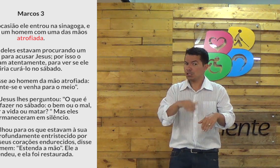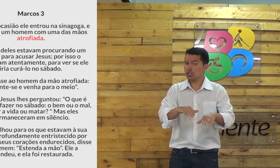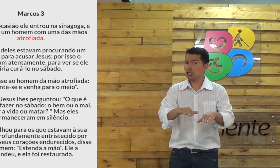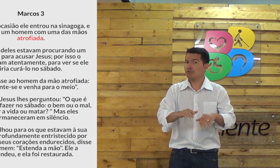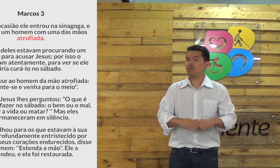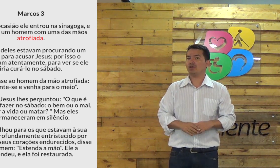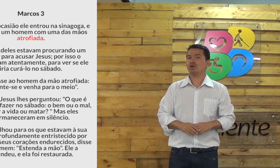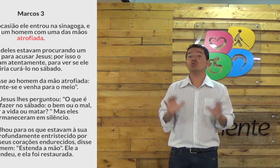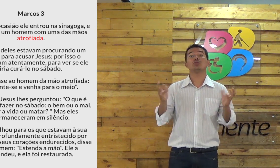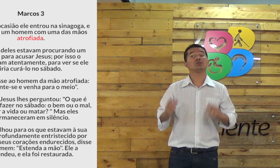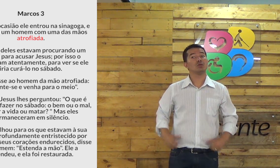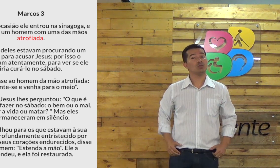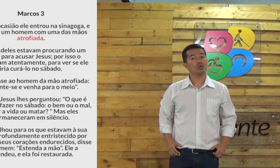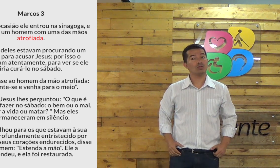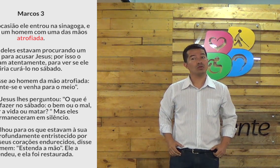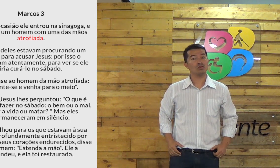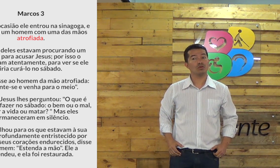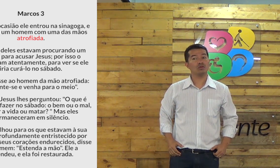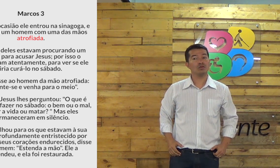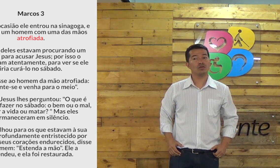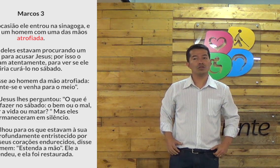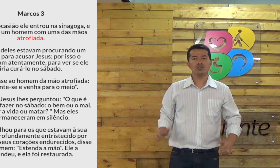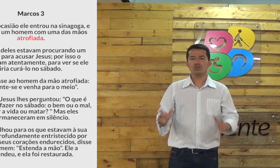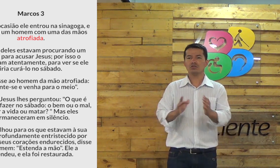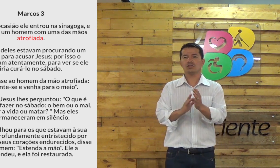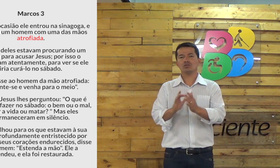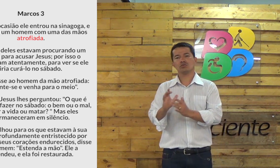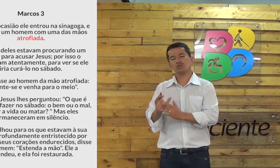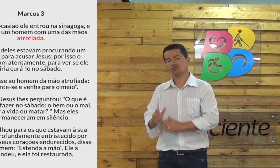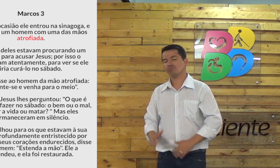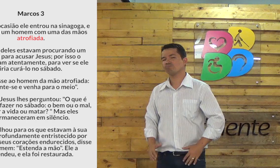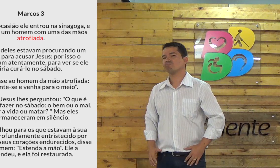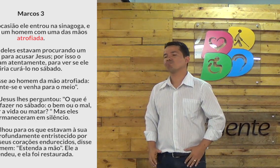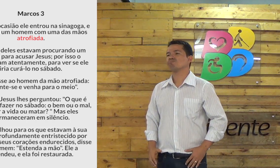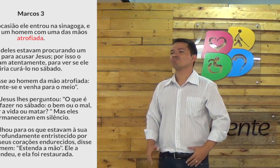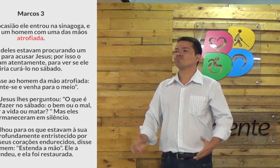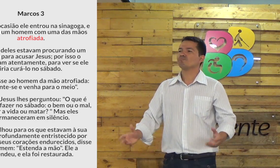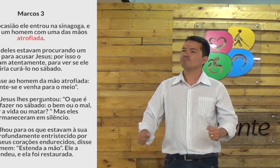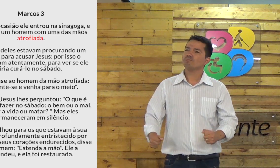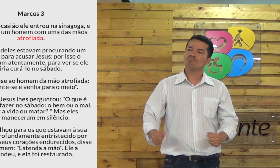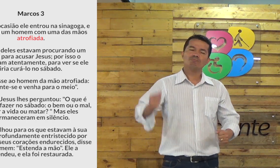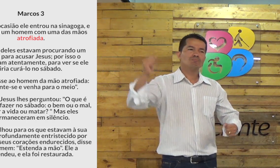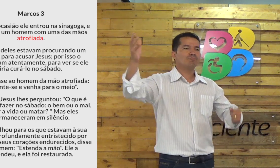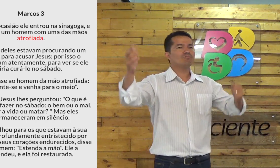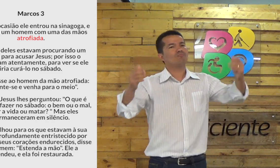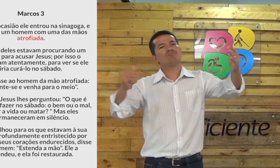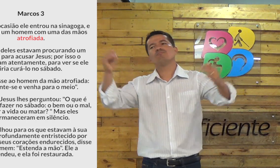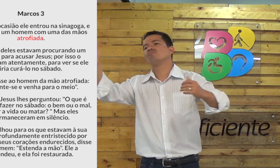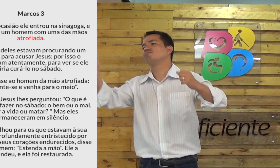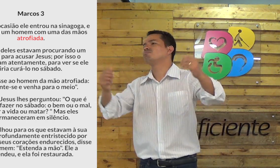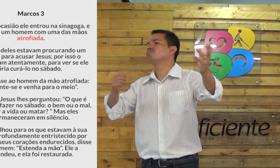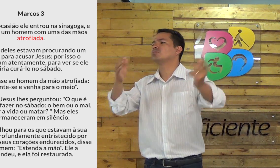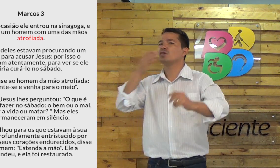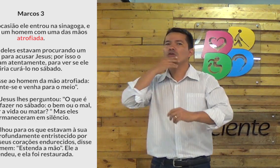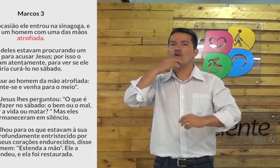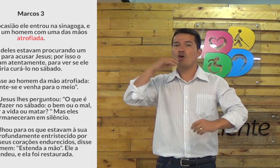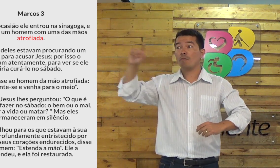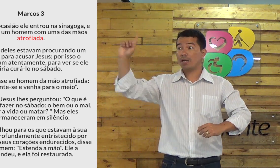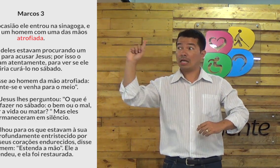Mas todo mundo ficou assim, esperando para ver o que ia acontecer. Jesus estava lá, falando, falando. E as pessoas estavam ouvindo